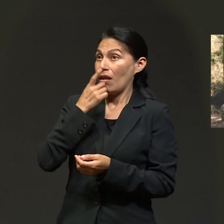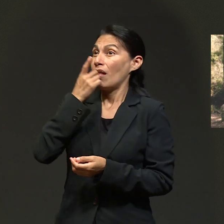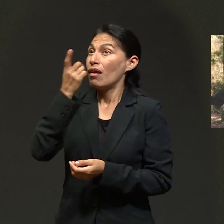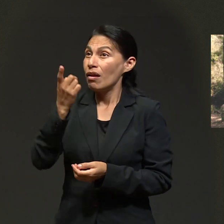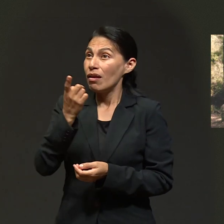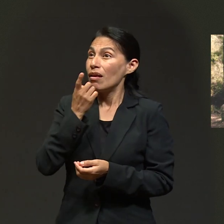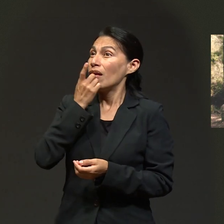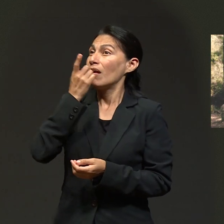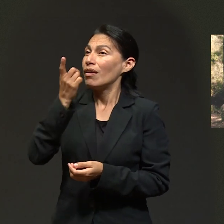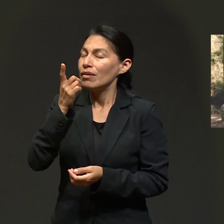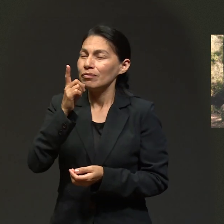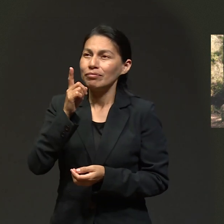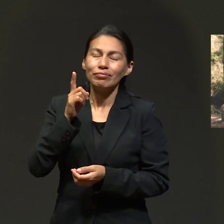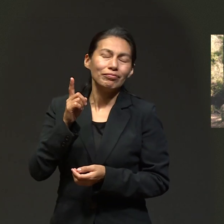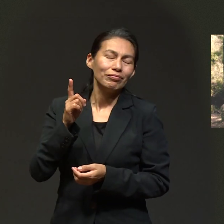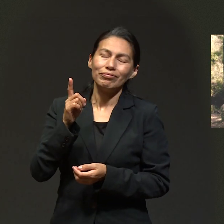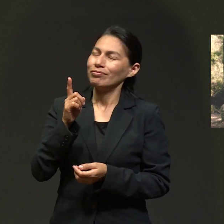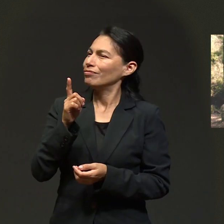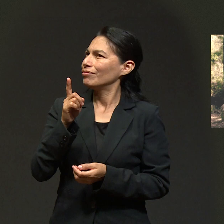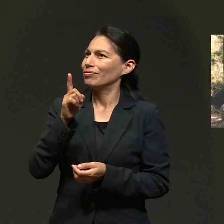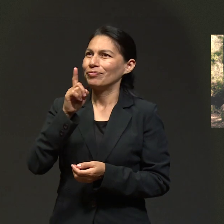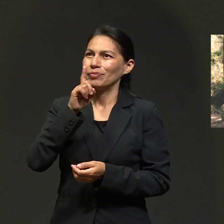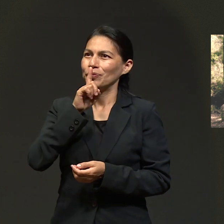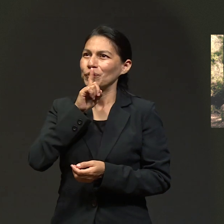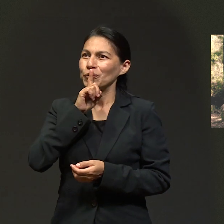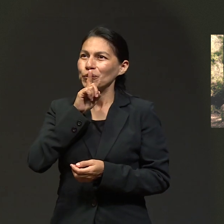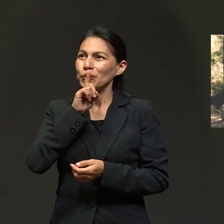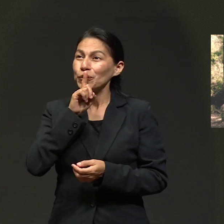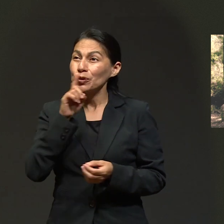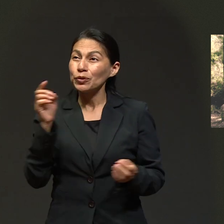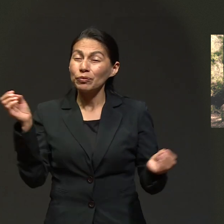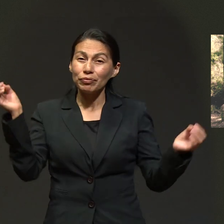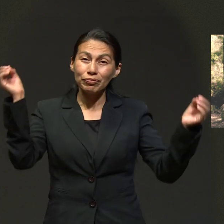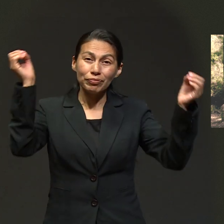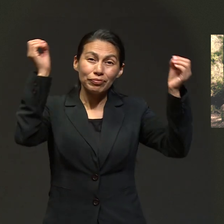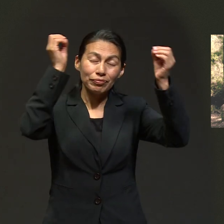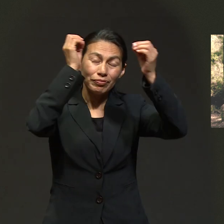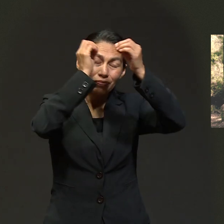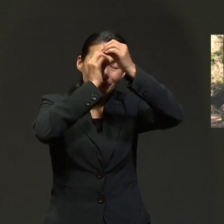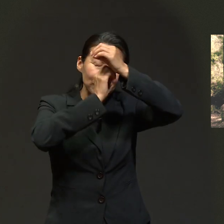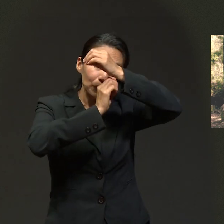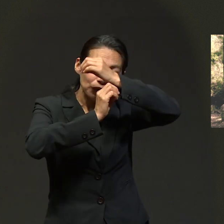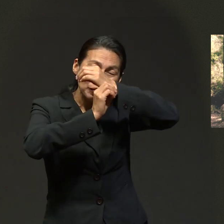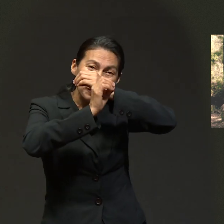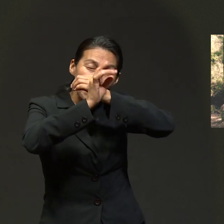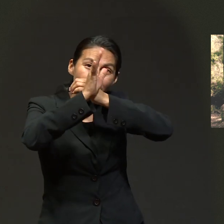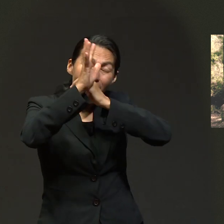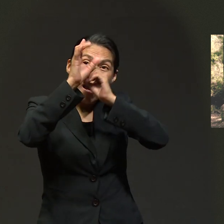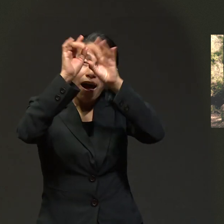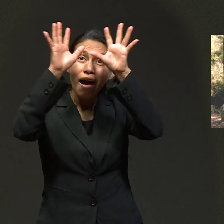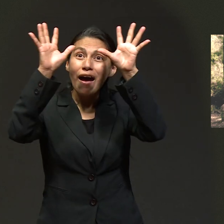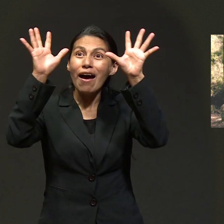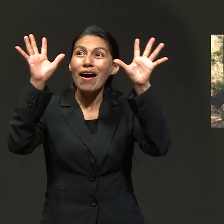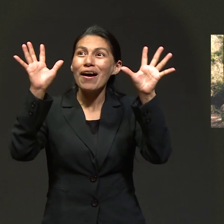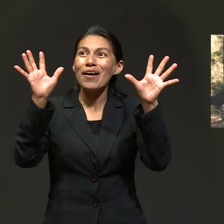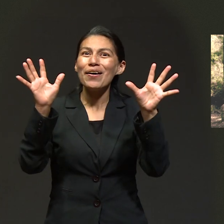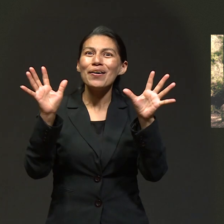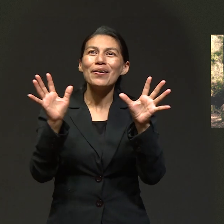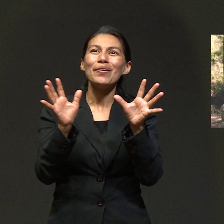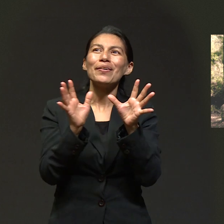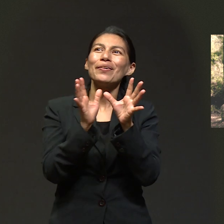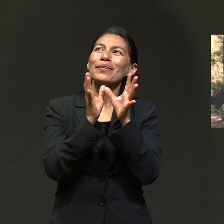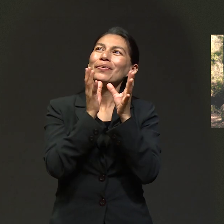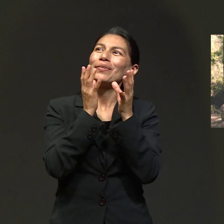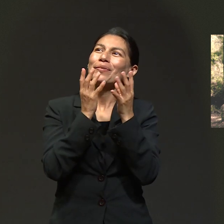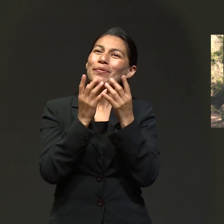Esperaré sin cuestionar, aunque el camino oscuro esté, en la mañana el sol